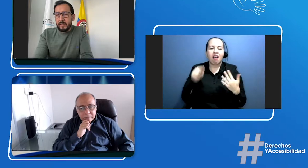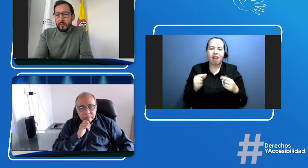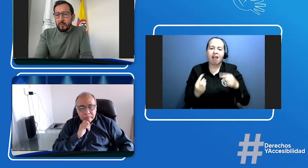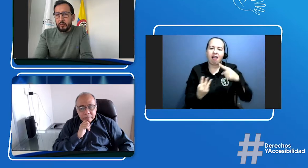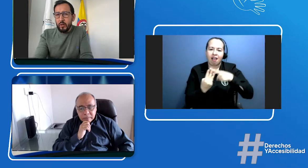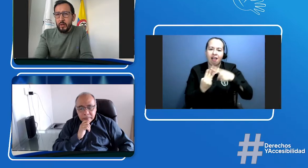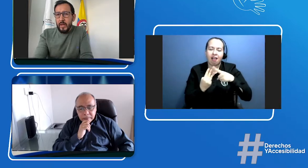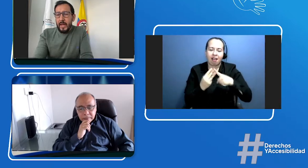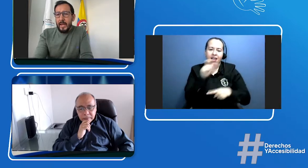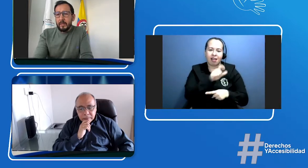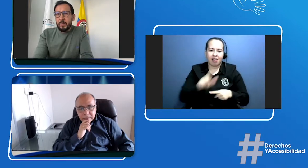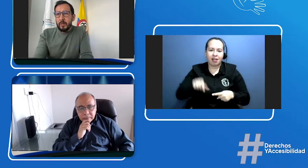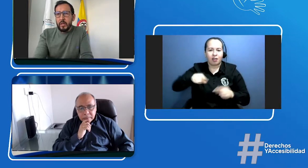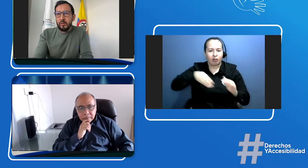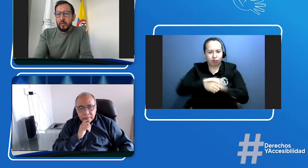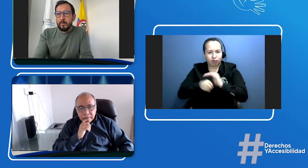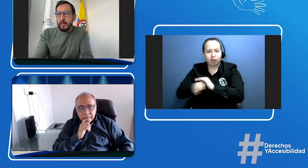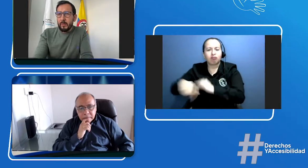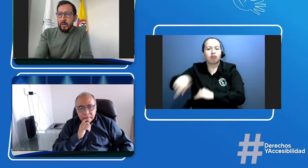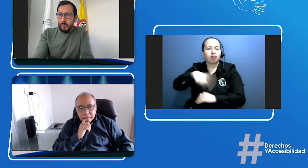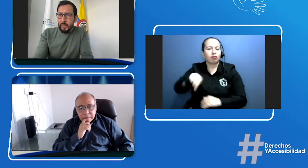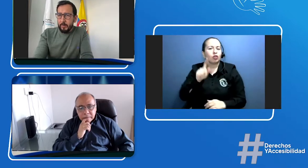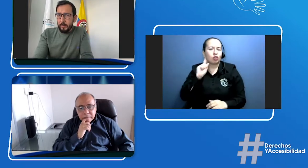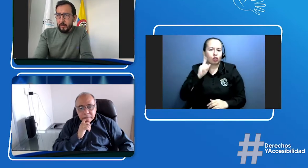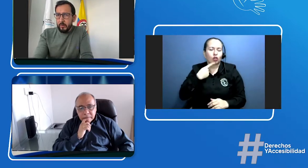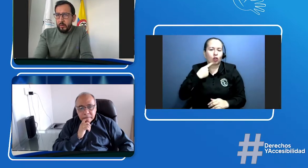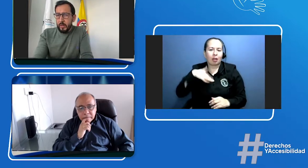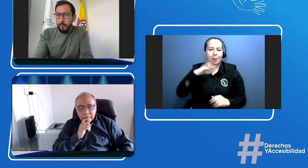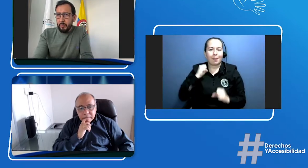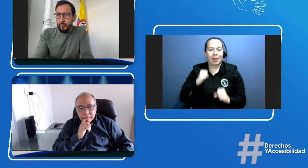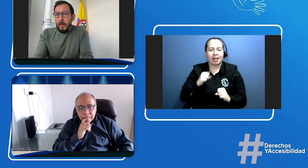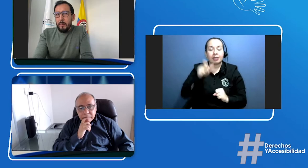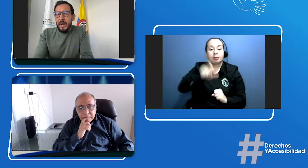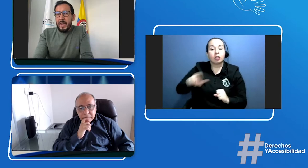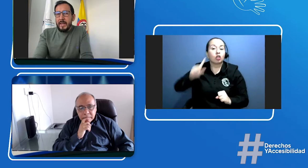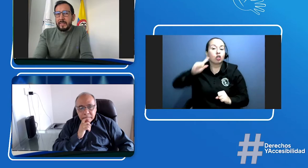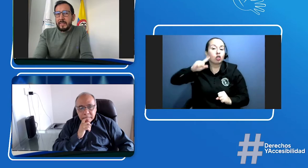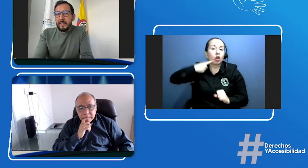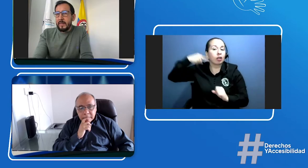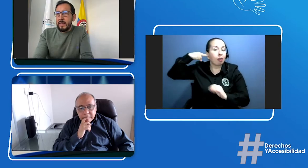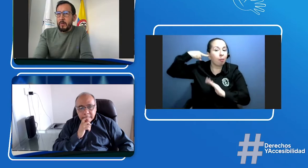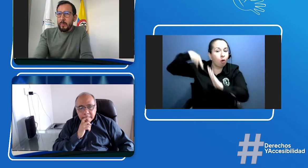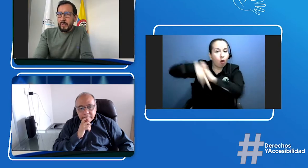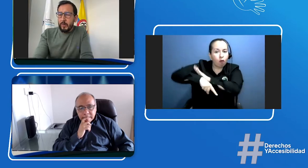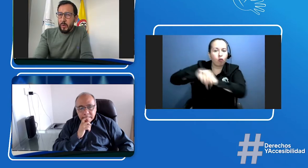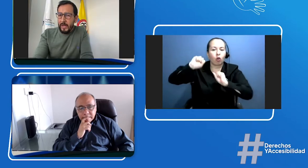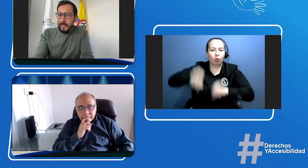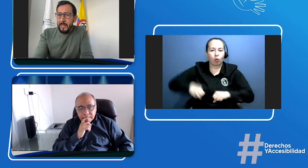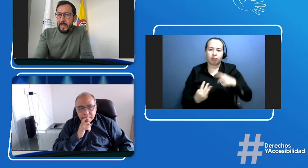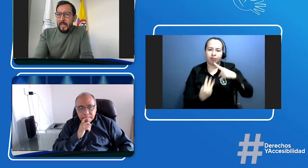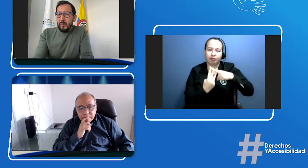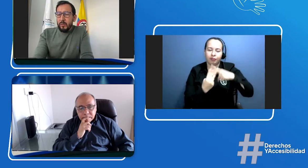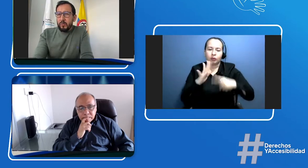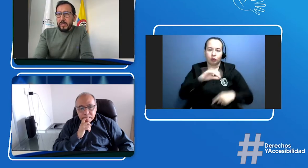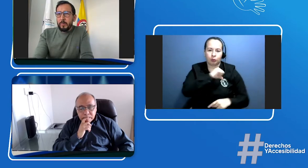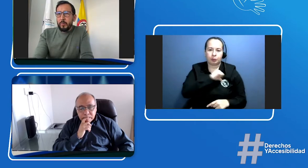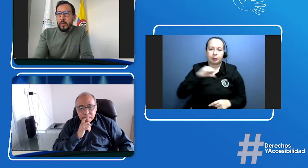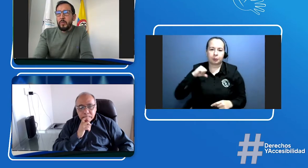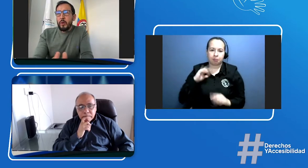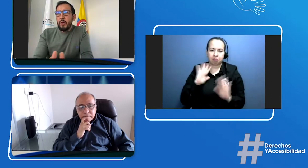conducción a las personas sordas, particularmente las personas con sordera profunda, para las licencias de vehículo particular. Entonces, pues un poco para